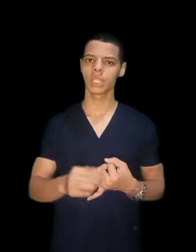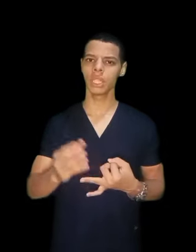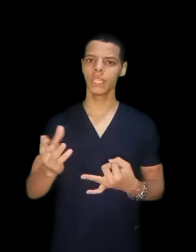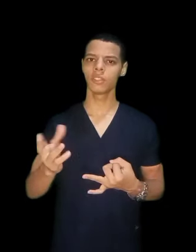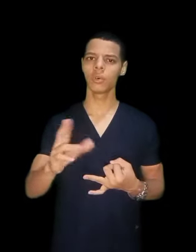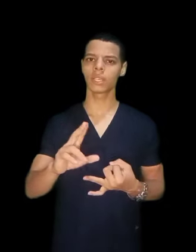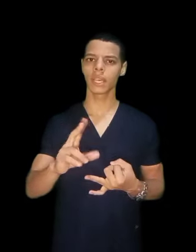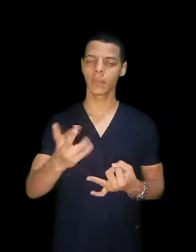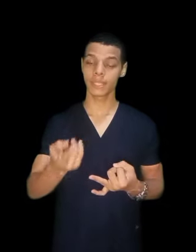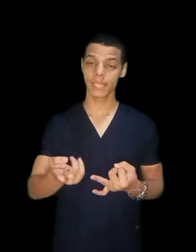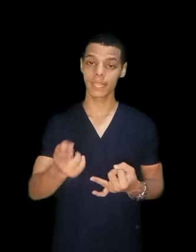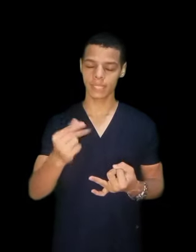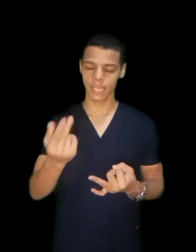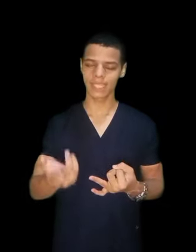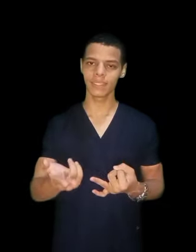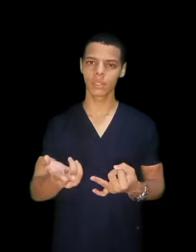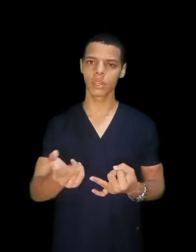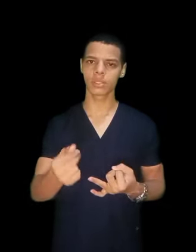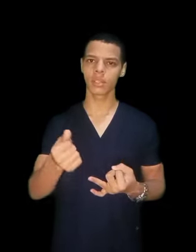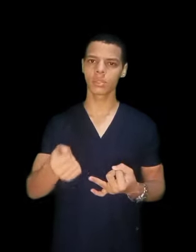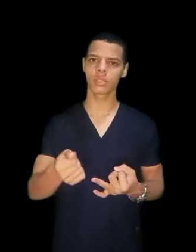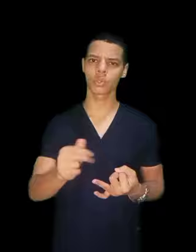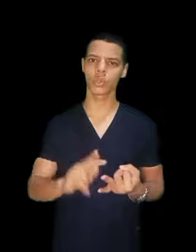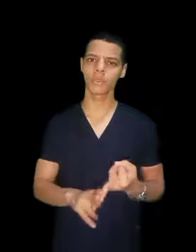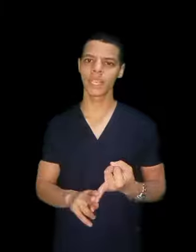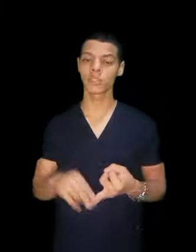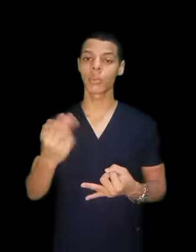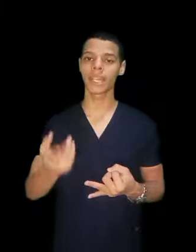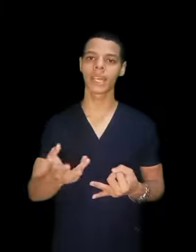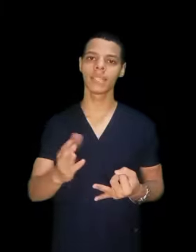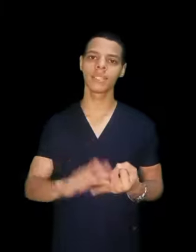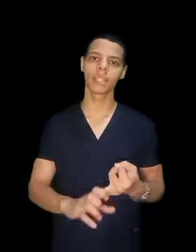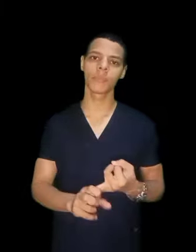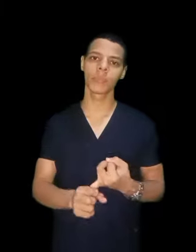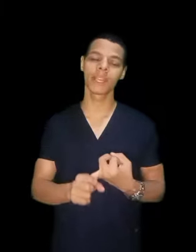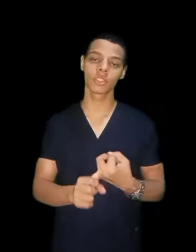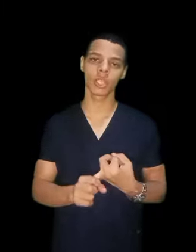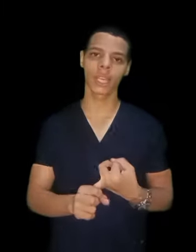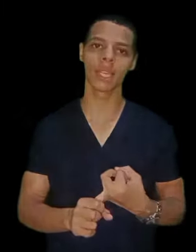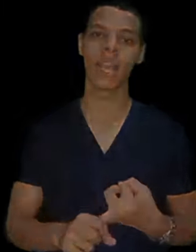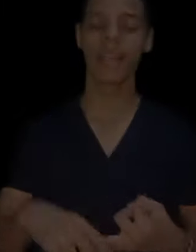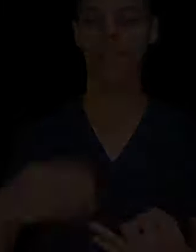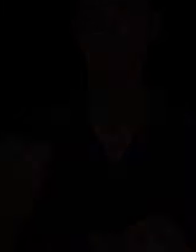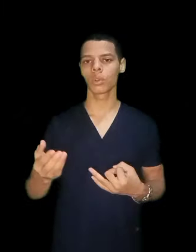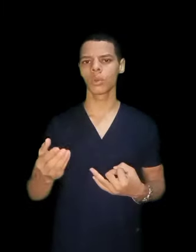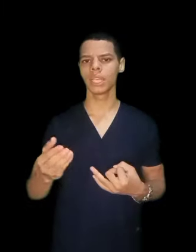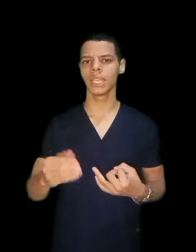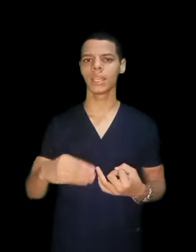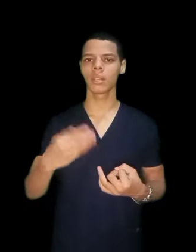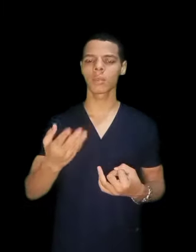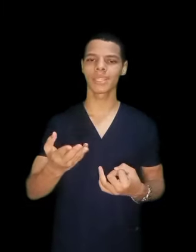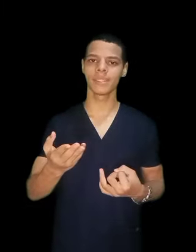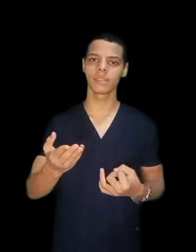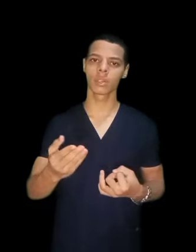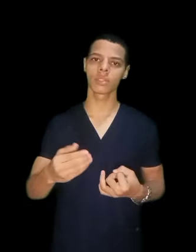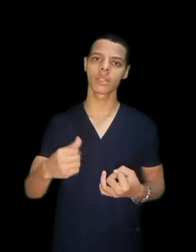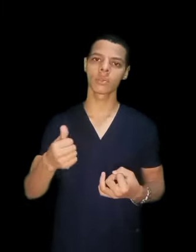الصحي انه هو تقريبا سنتين دراسة وست شهور امتياز وبعدها ان انت بتبدأ تشتغل لكن الكلية اربع سنين دراسة